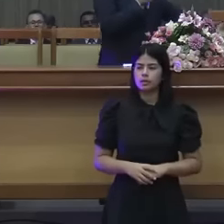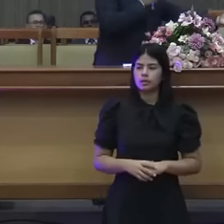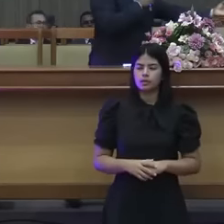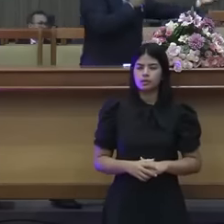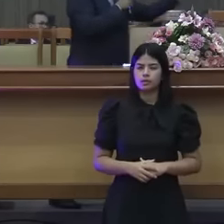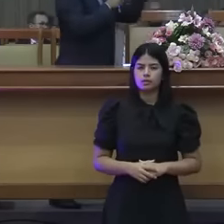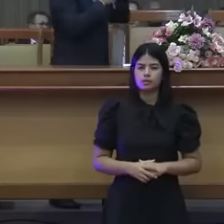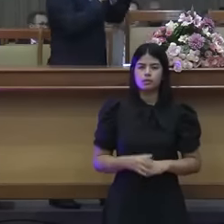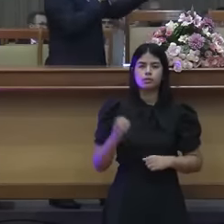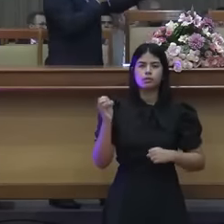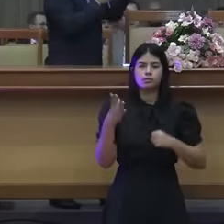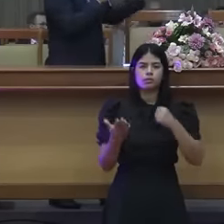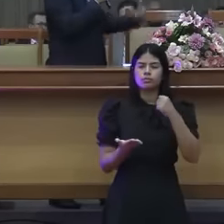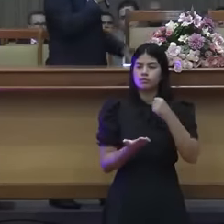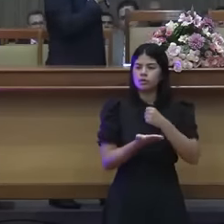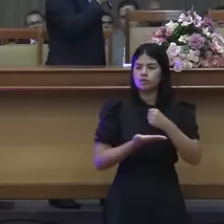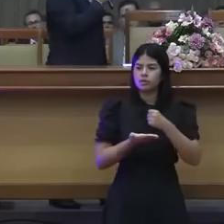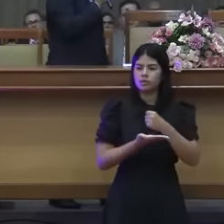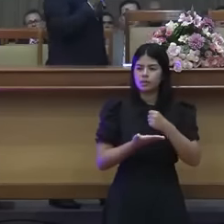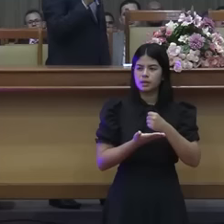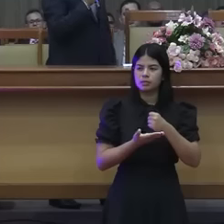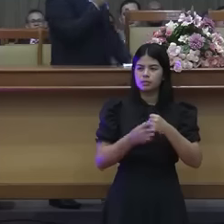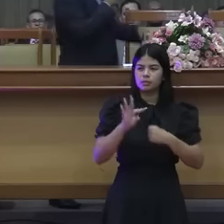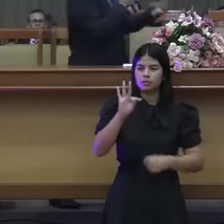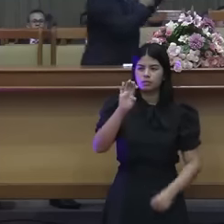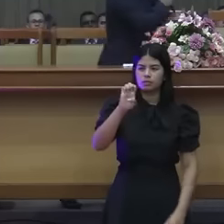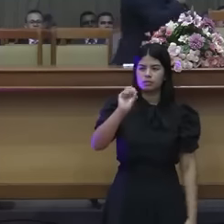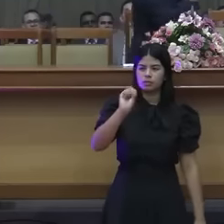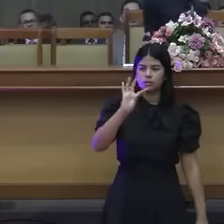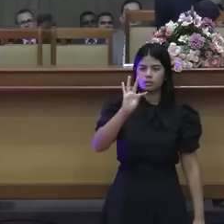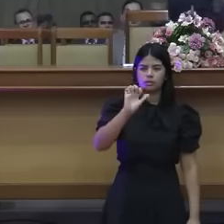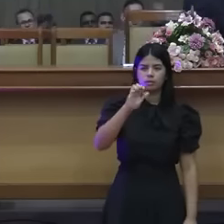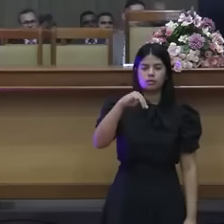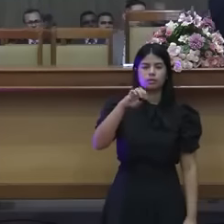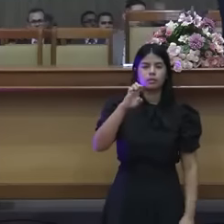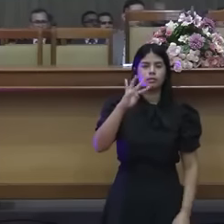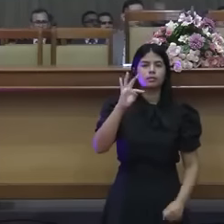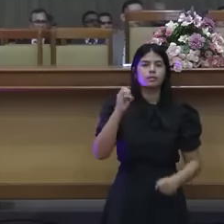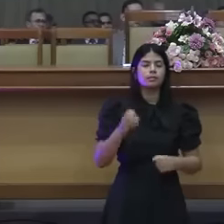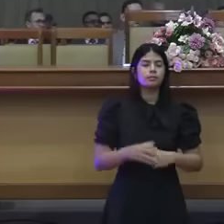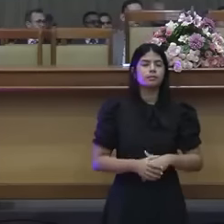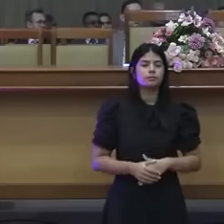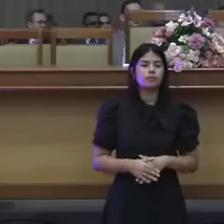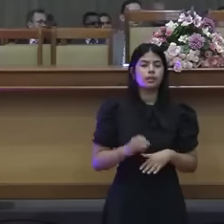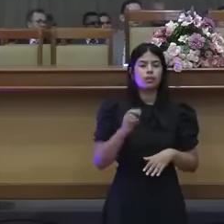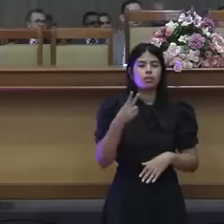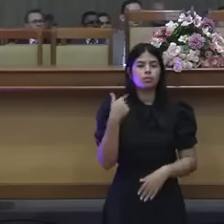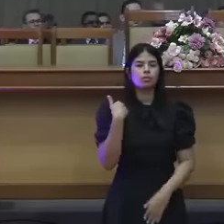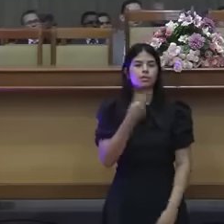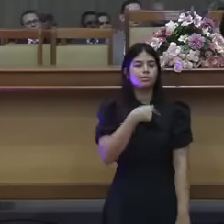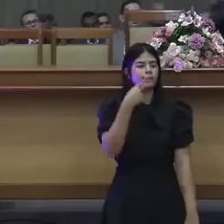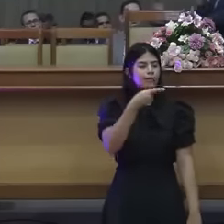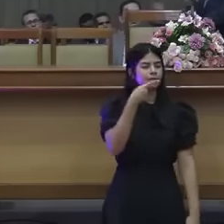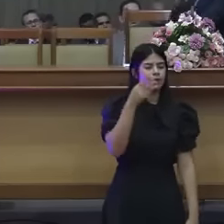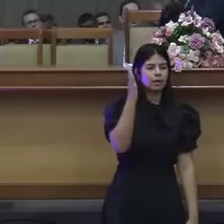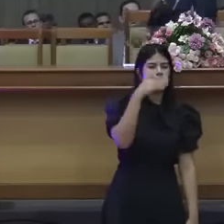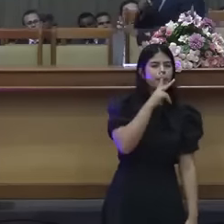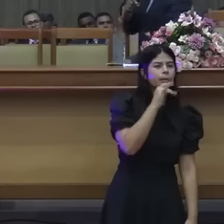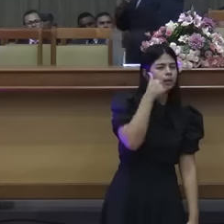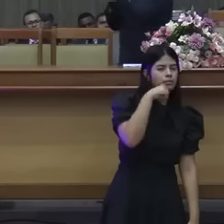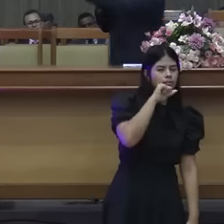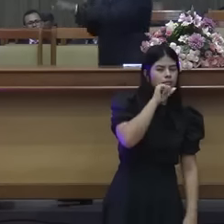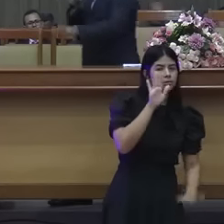Olha, no Novo Testamento, no Velho Testamento diz, não falarais do teu pai. Honra o teu pai e a tua.